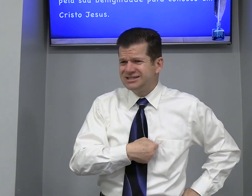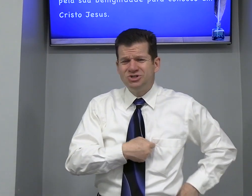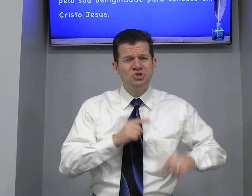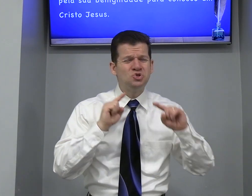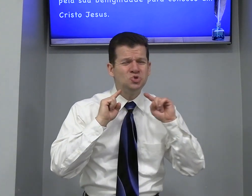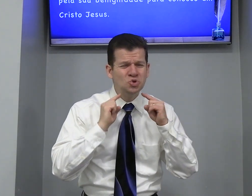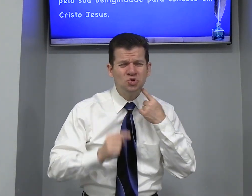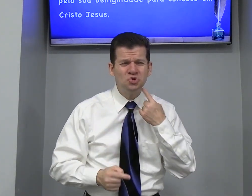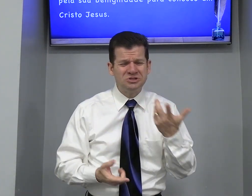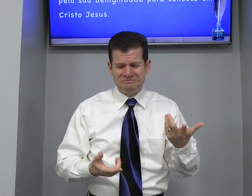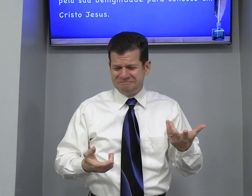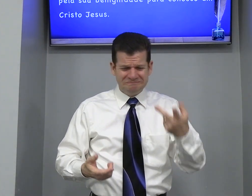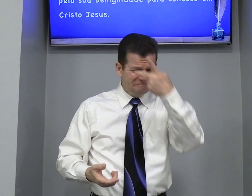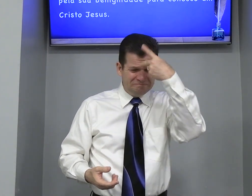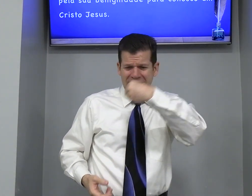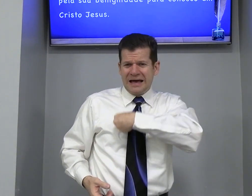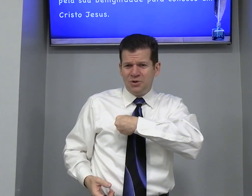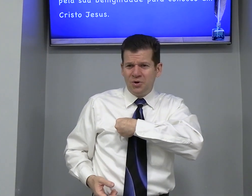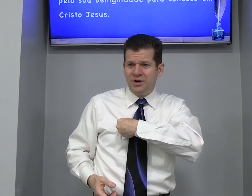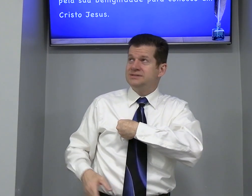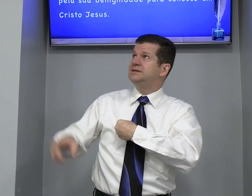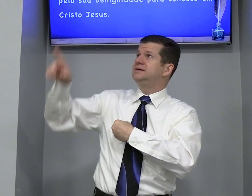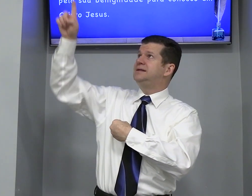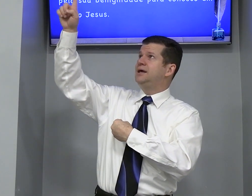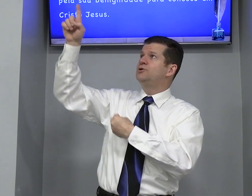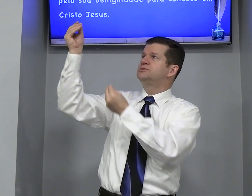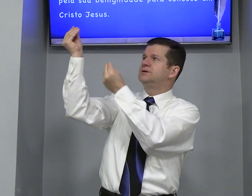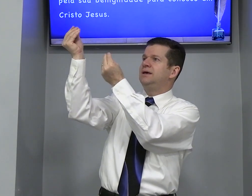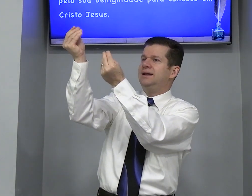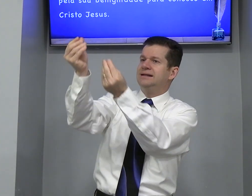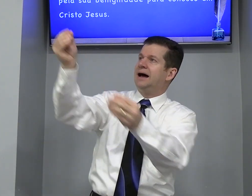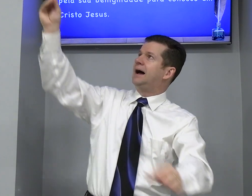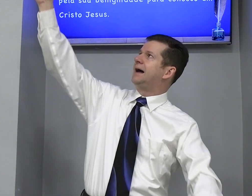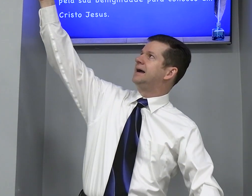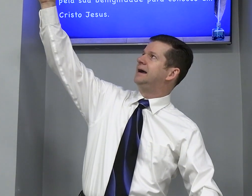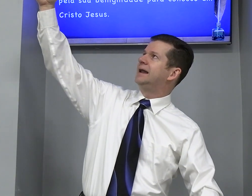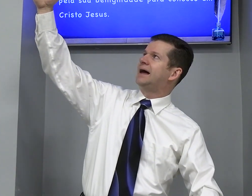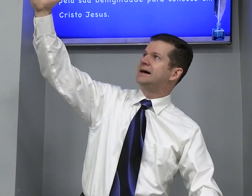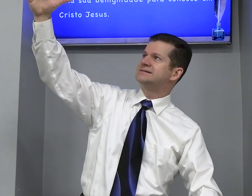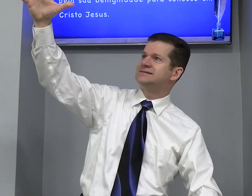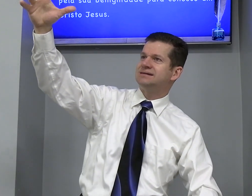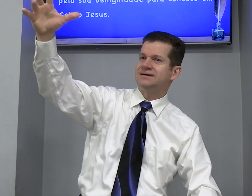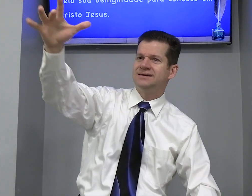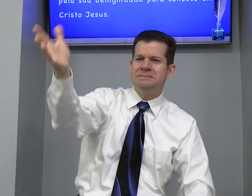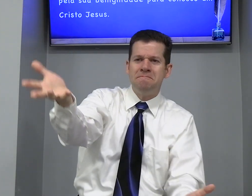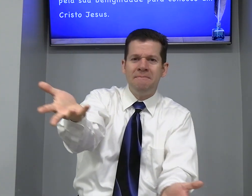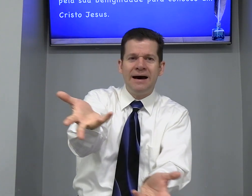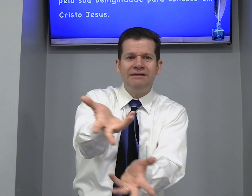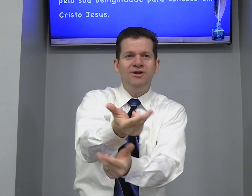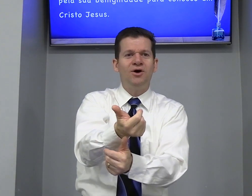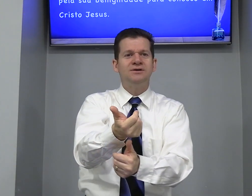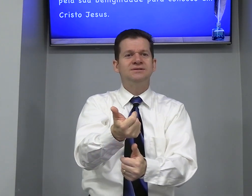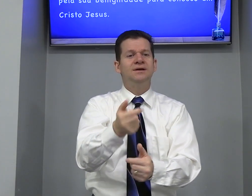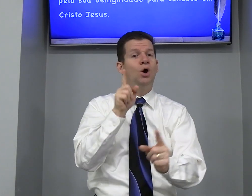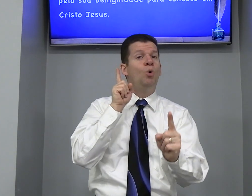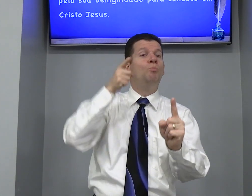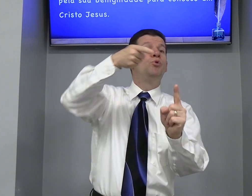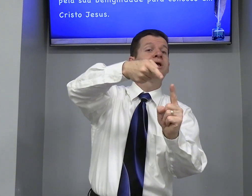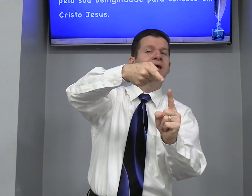Sujos Pecadores Em Deus Ele dá Graça Maravilhosa Por que?